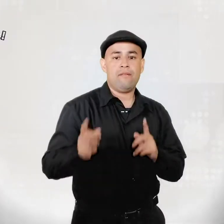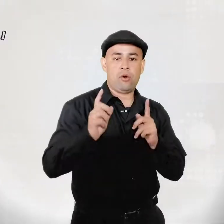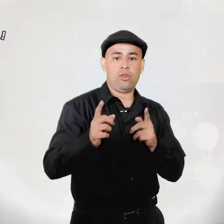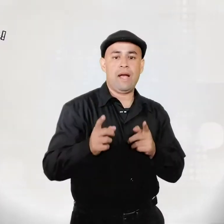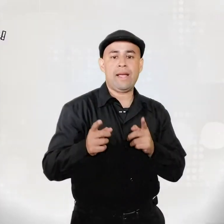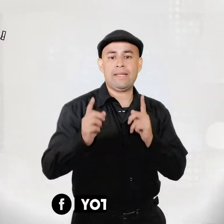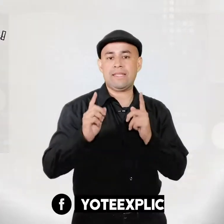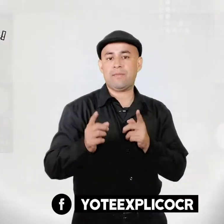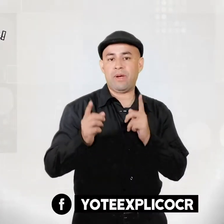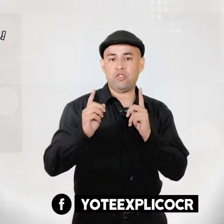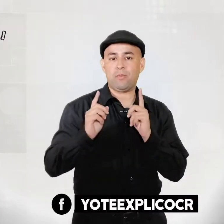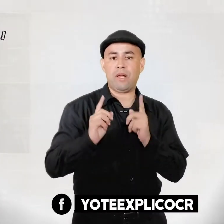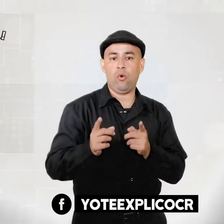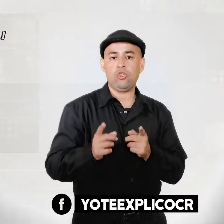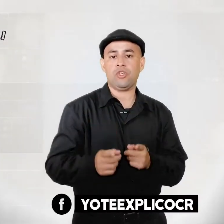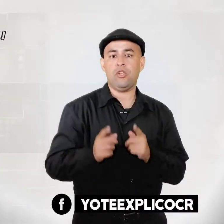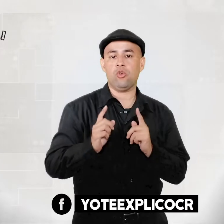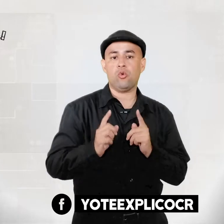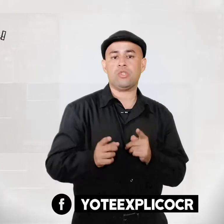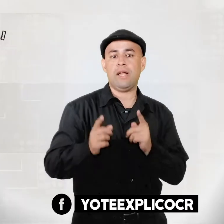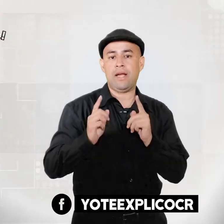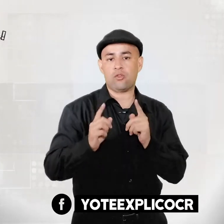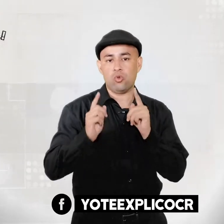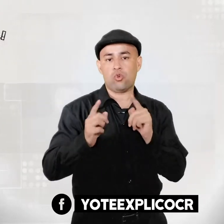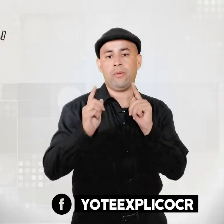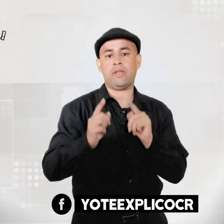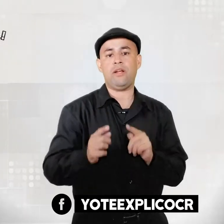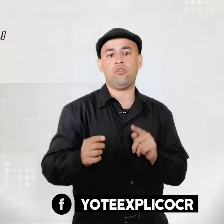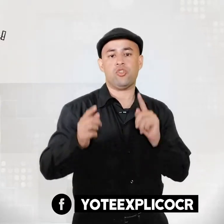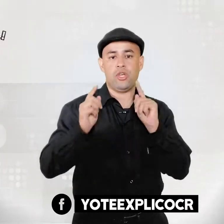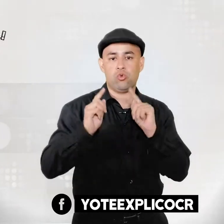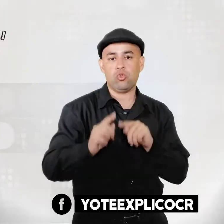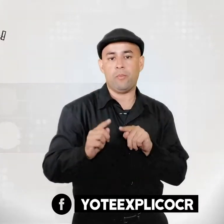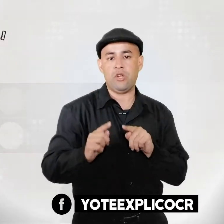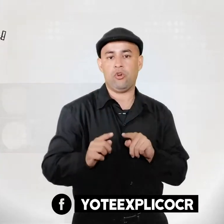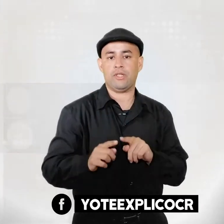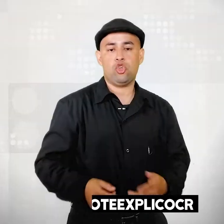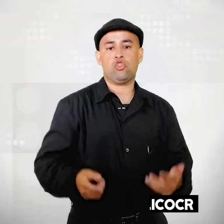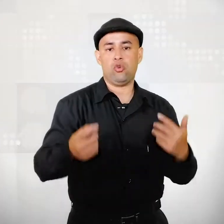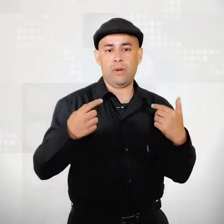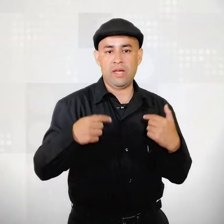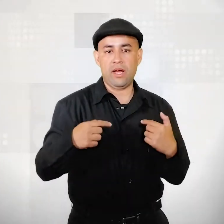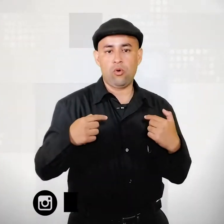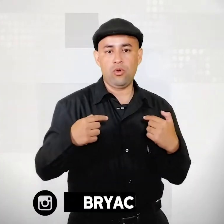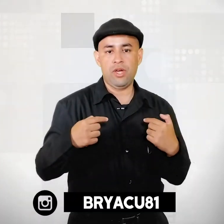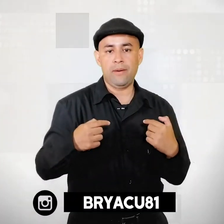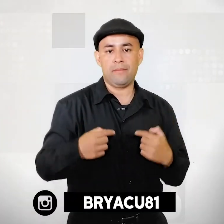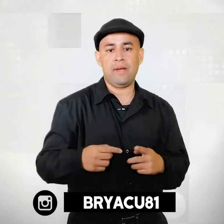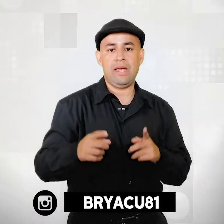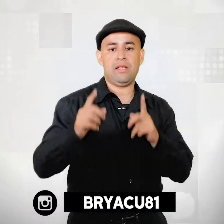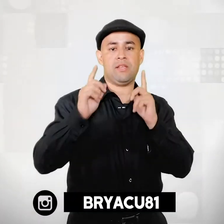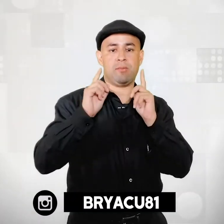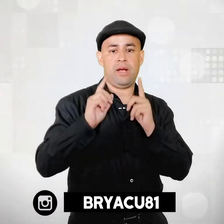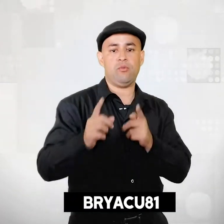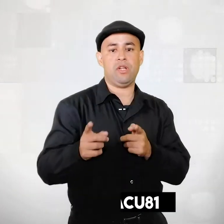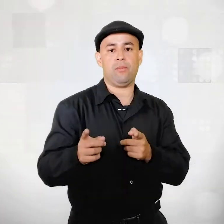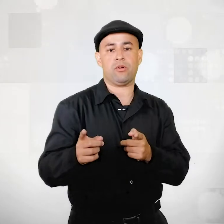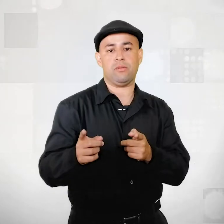Recordá que este espacio es para vos y nos gusta leer tus comentarios y recomendaciones. Yo soy Brian Acuña y te esperamos en la próxima.